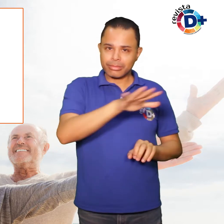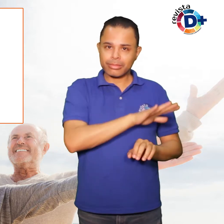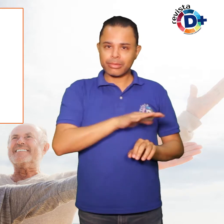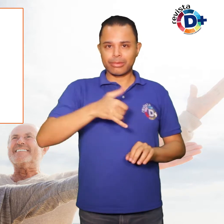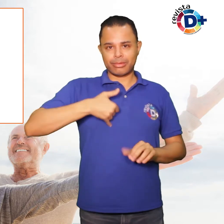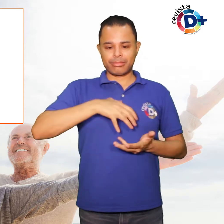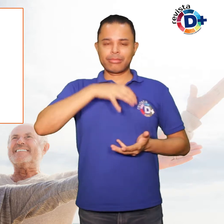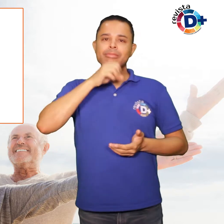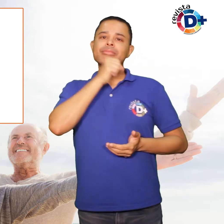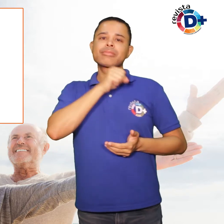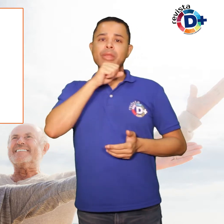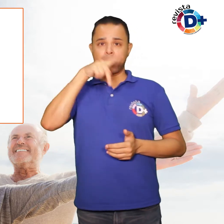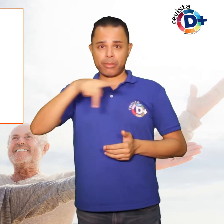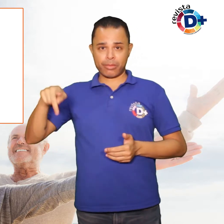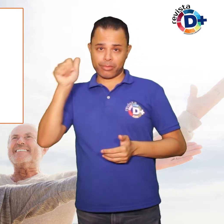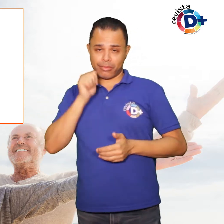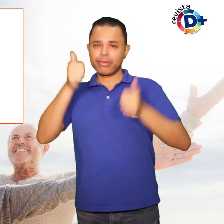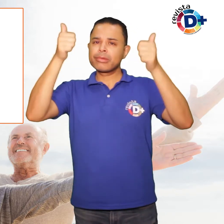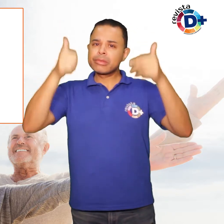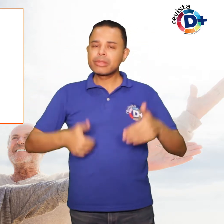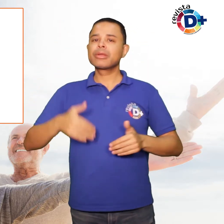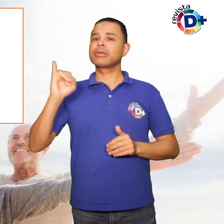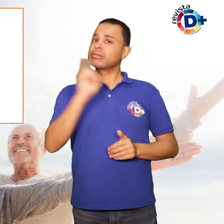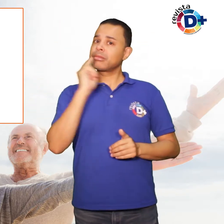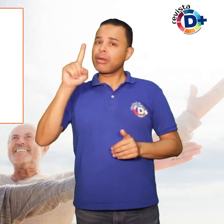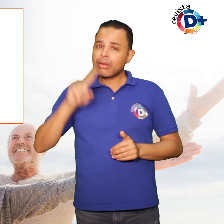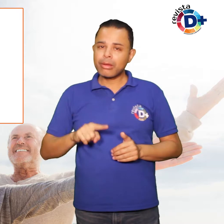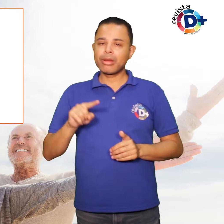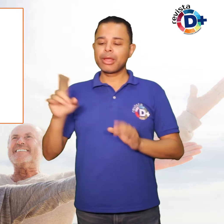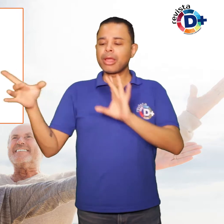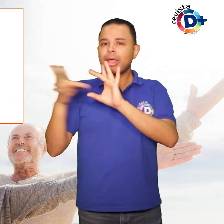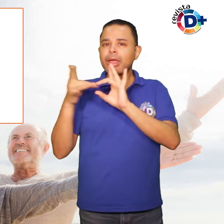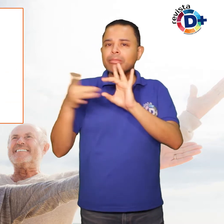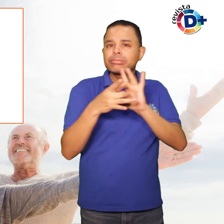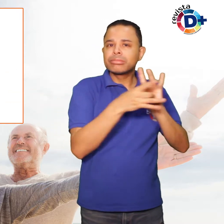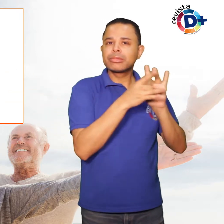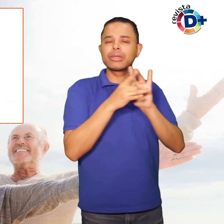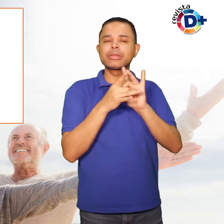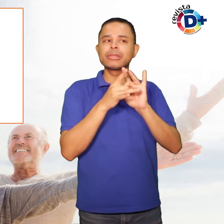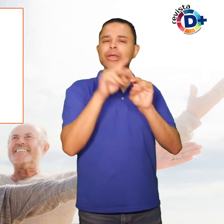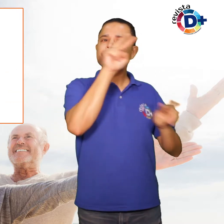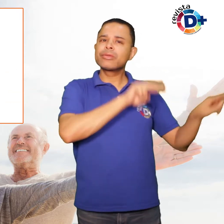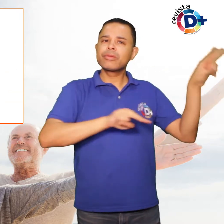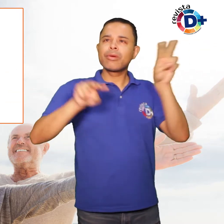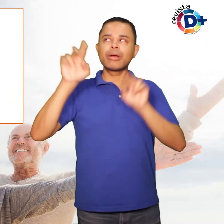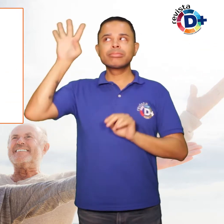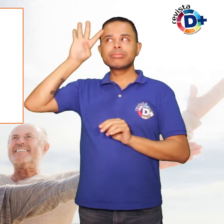público, a professora alerta para a importância de fazer associações entre elementos de uma história com